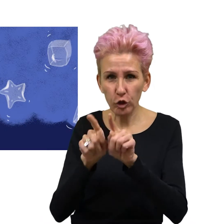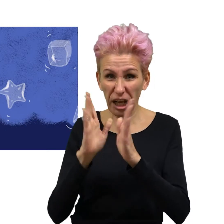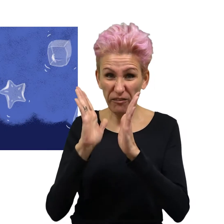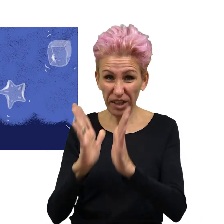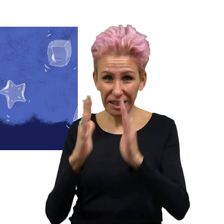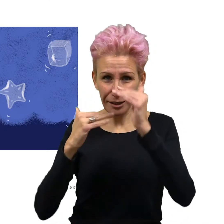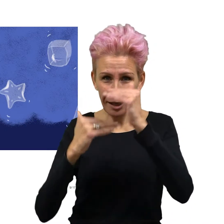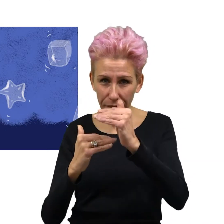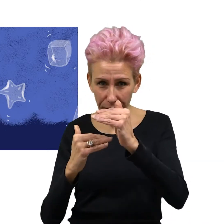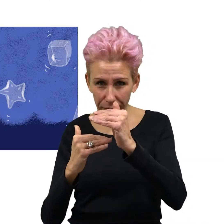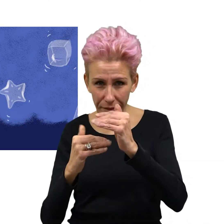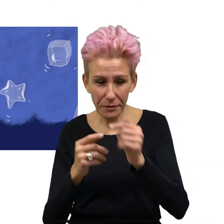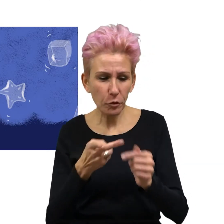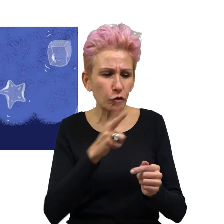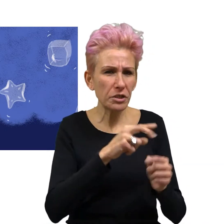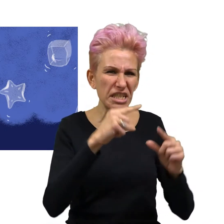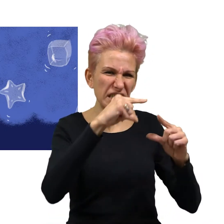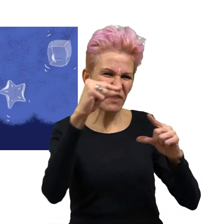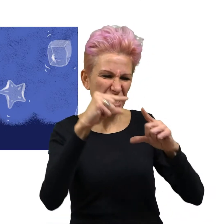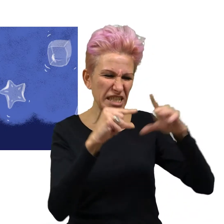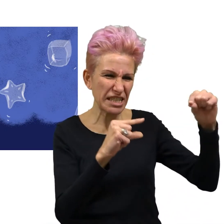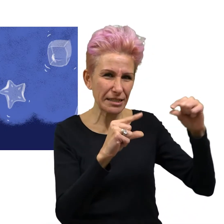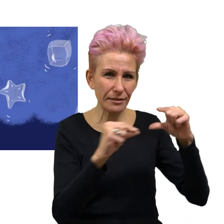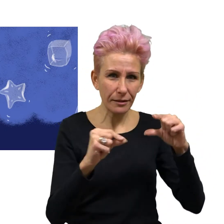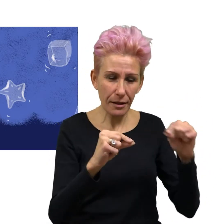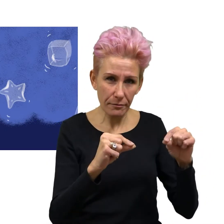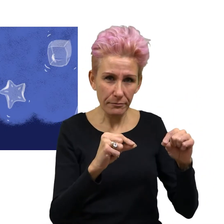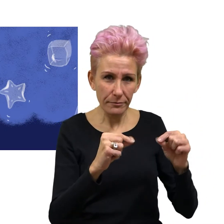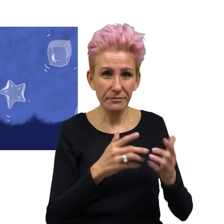моите балончета да приличат на малки кубчета.